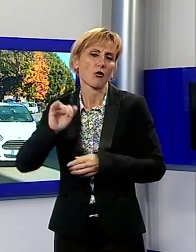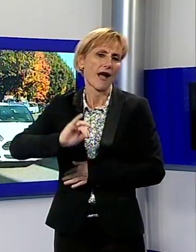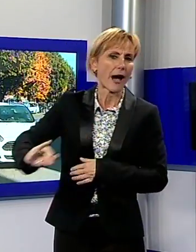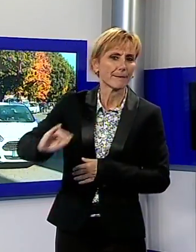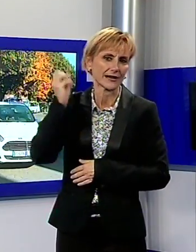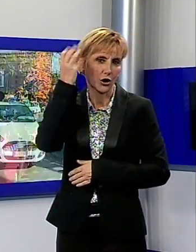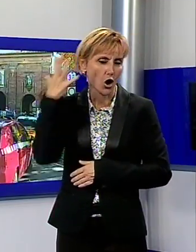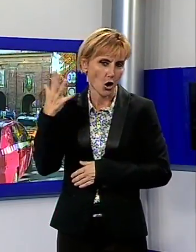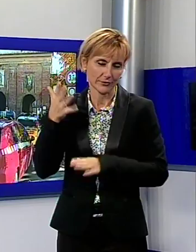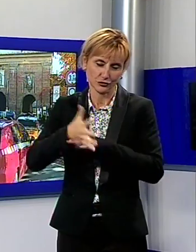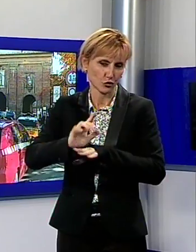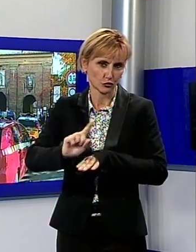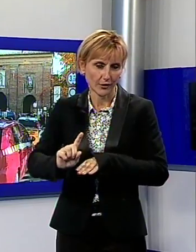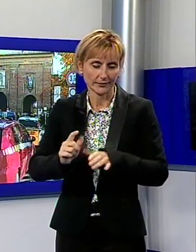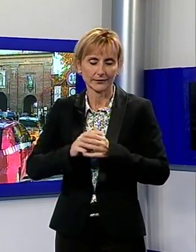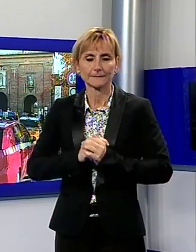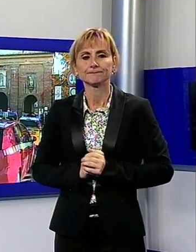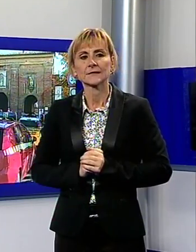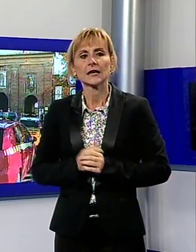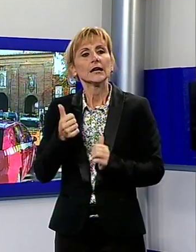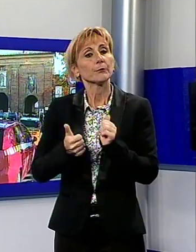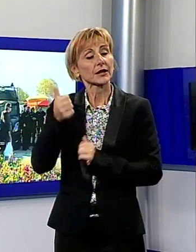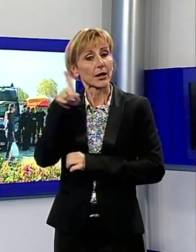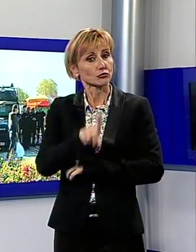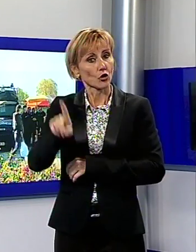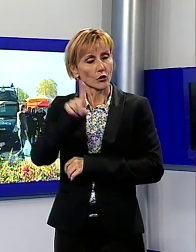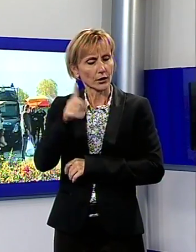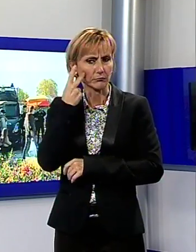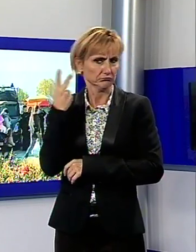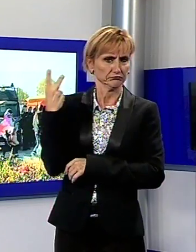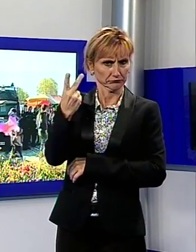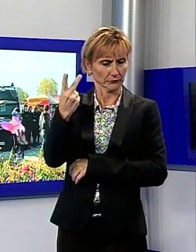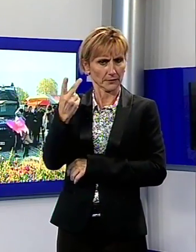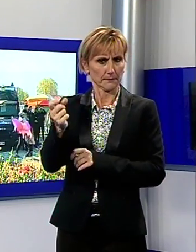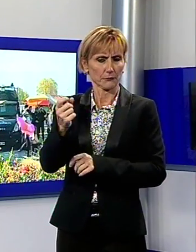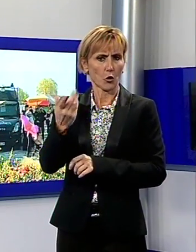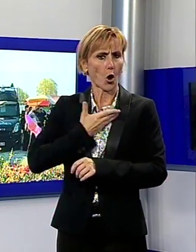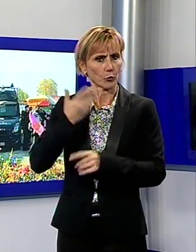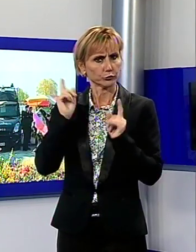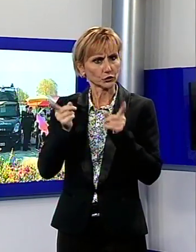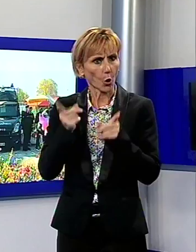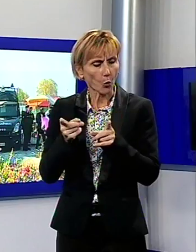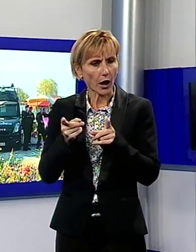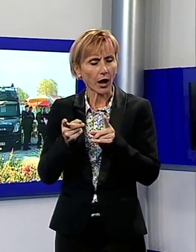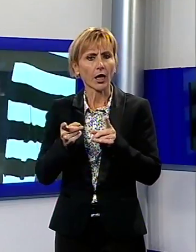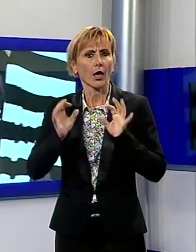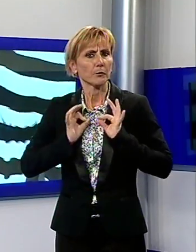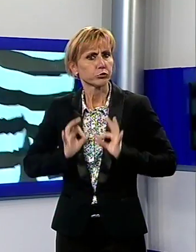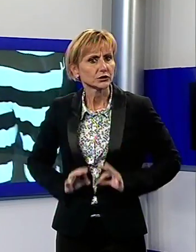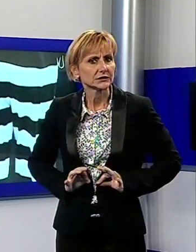Nella prima giornata della manifestazione ciò che è saltato all'occhio è stata soprattutto la massiccia presenza delle forze dell'ordine ai